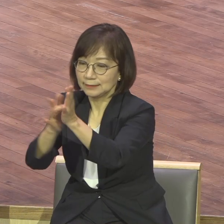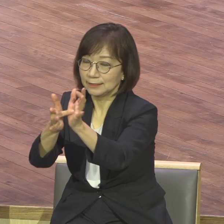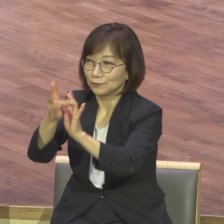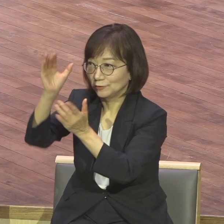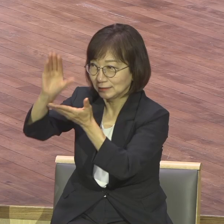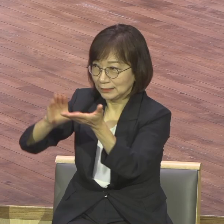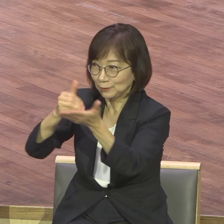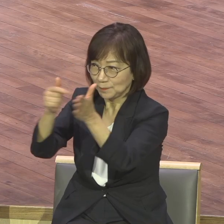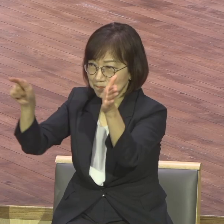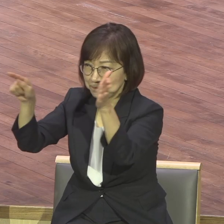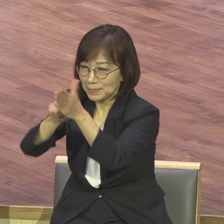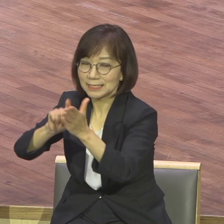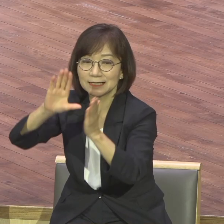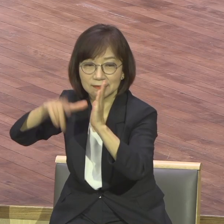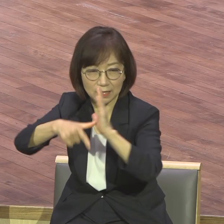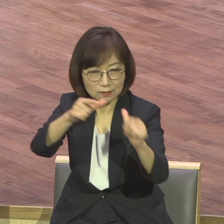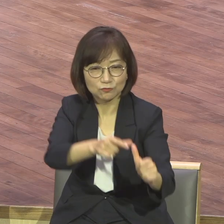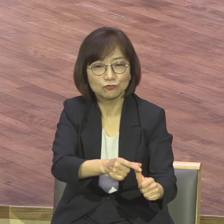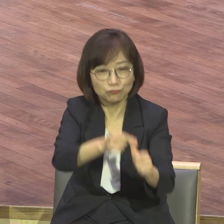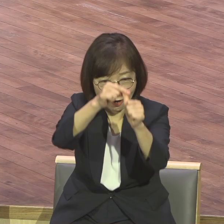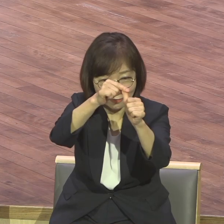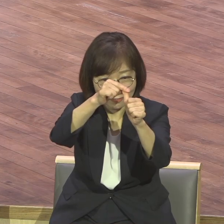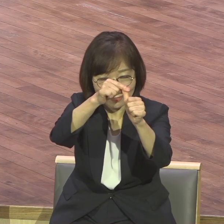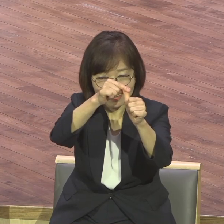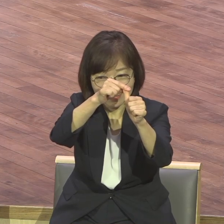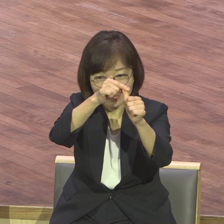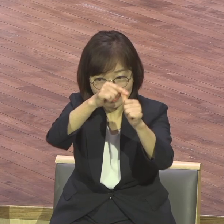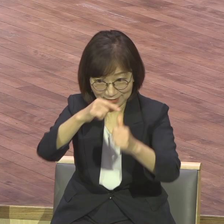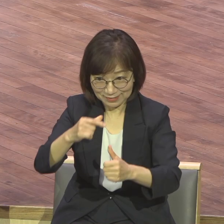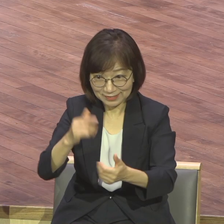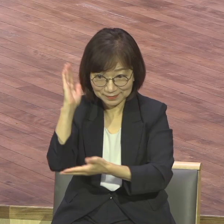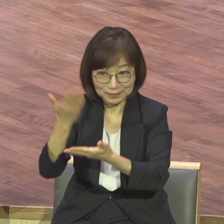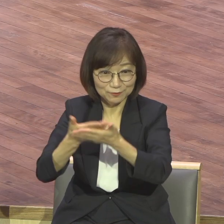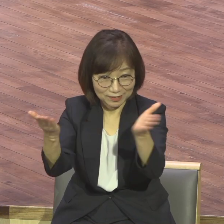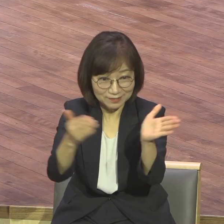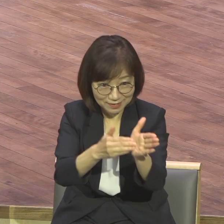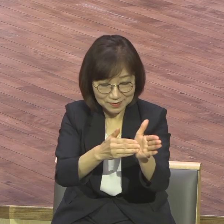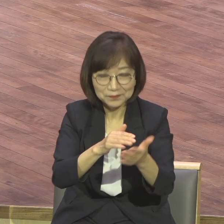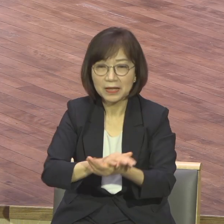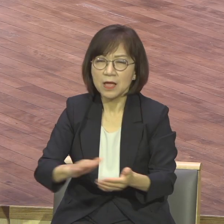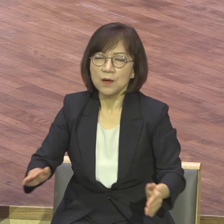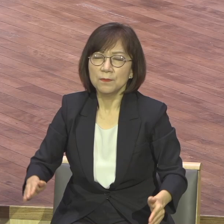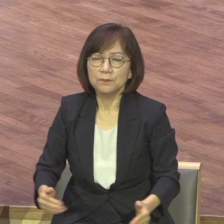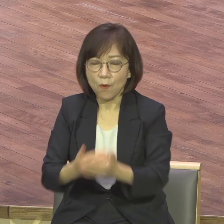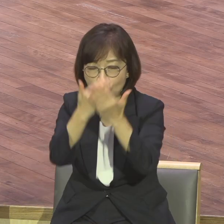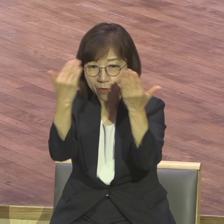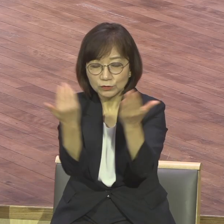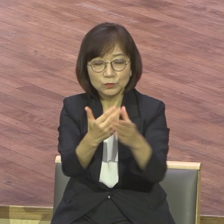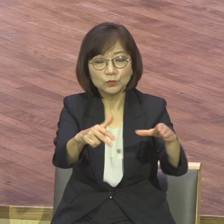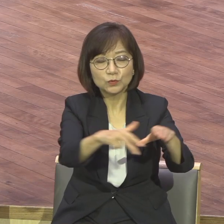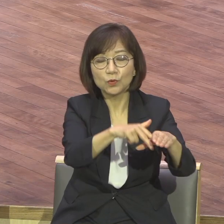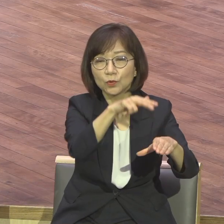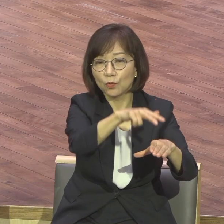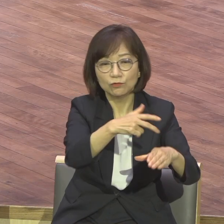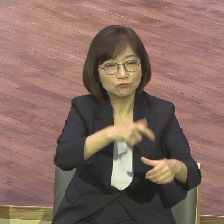통해서만 주어진다. 그래서 모든 종교는 구원이 없어요. 오직